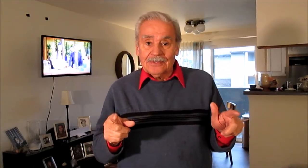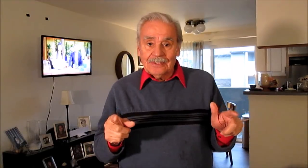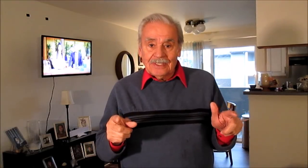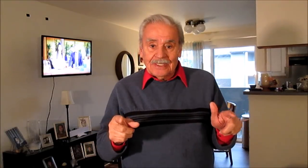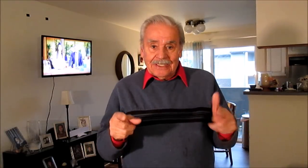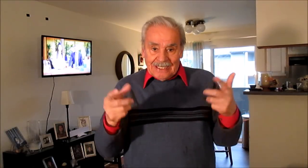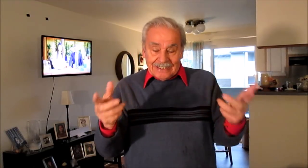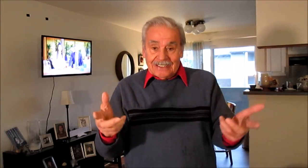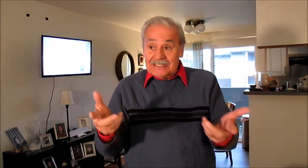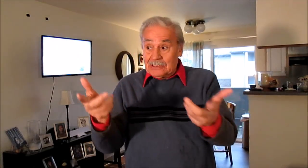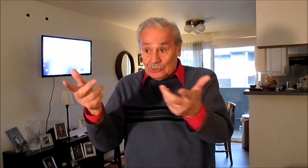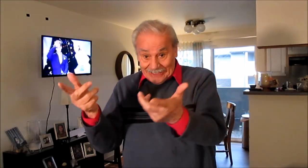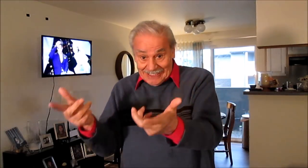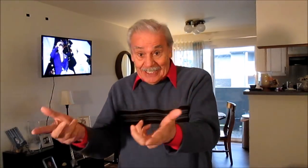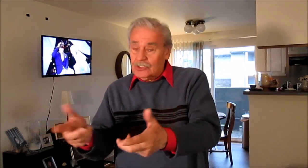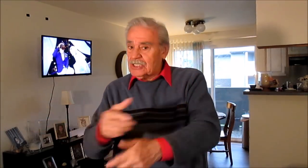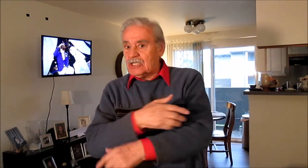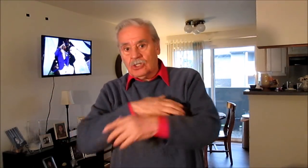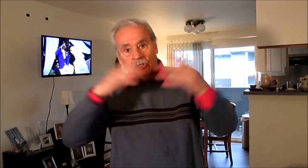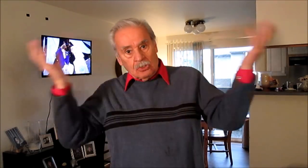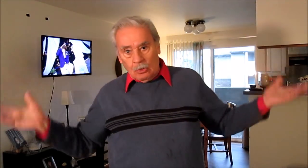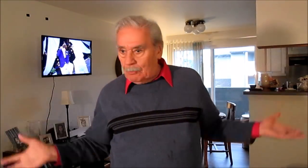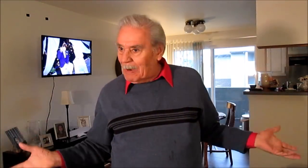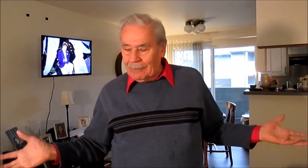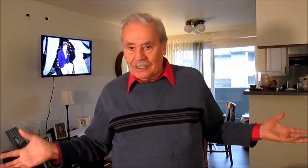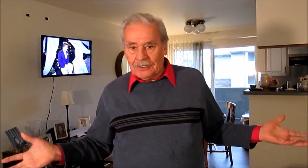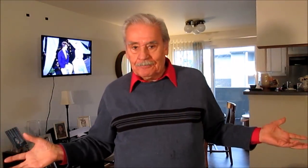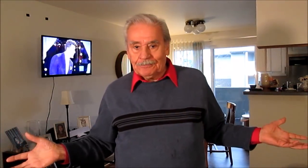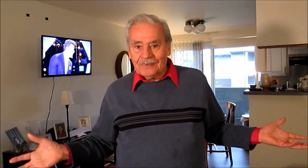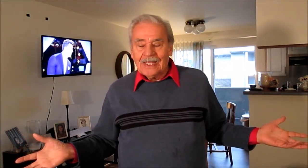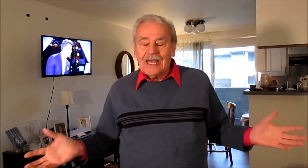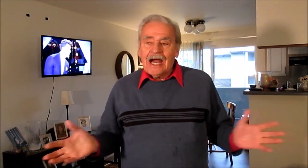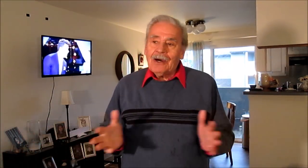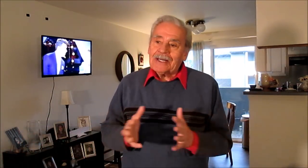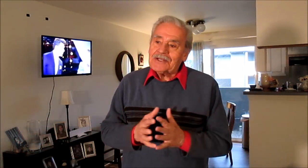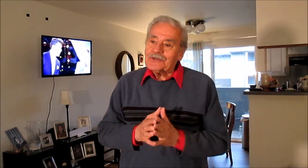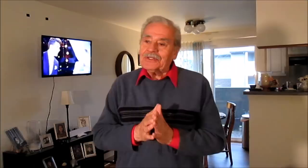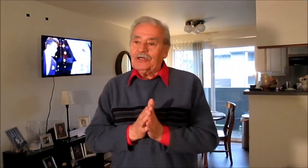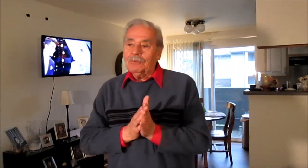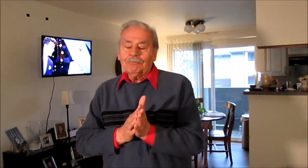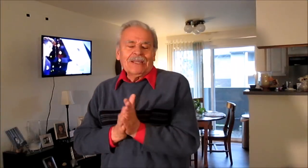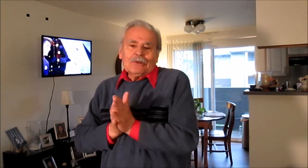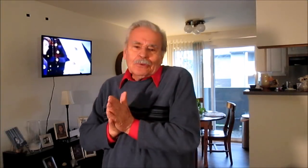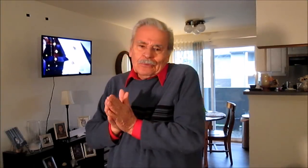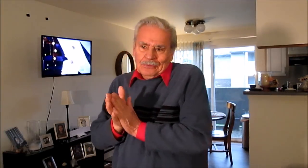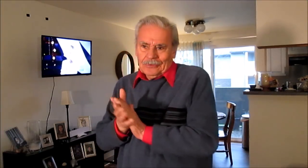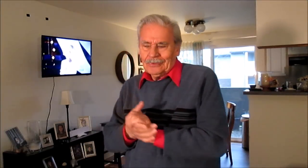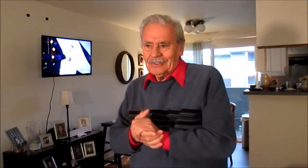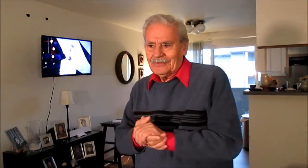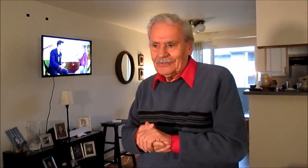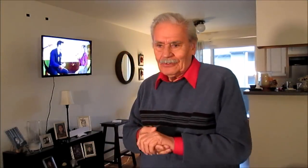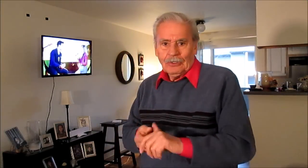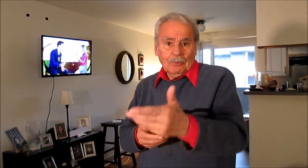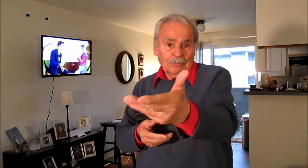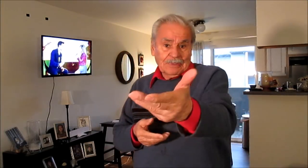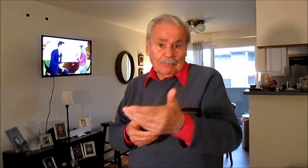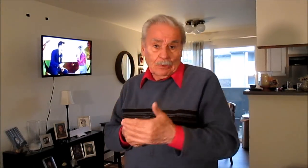y antes de ser condenados ya son culpables. Ahora yo digo, pregunto, qué sé yo, como te lo